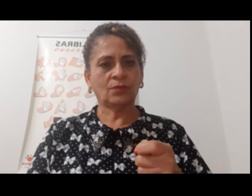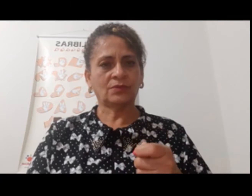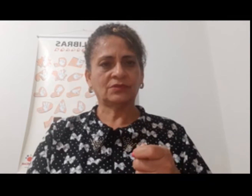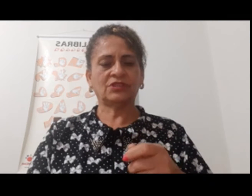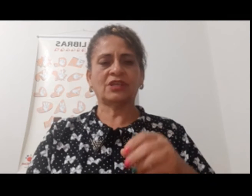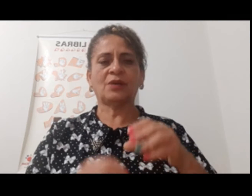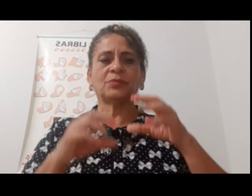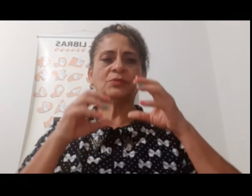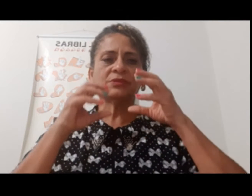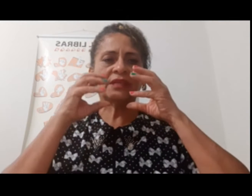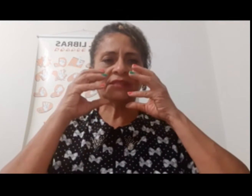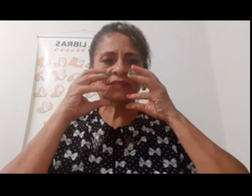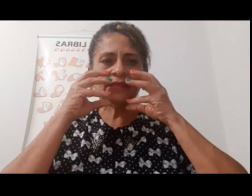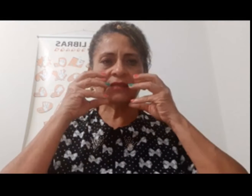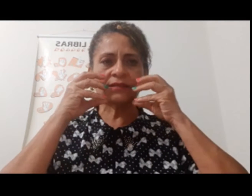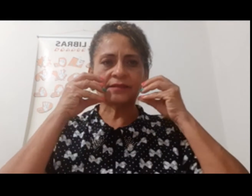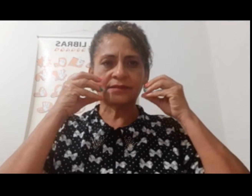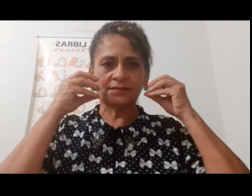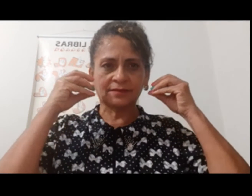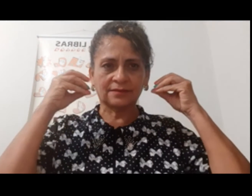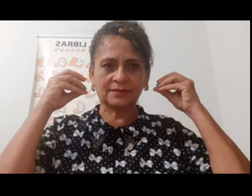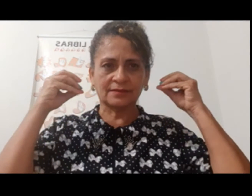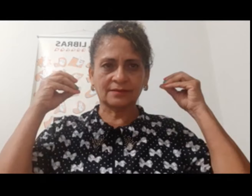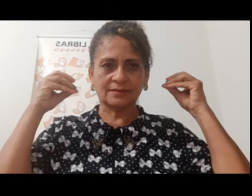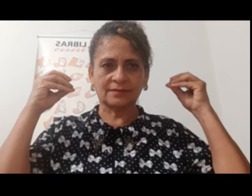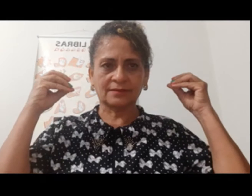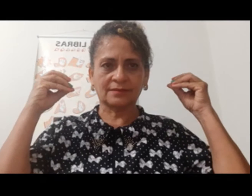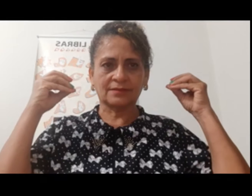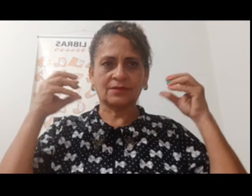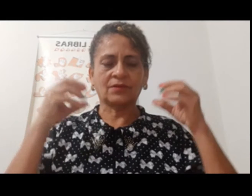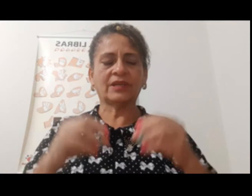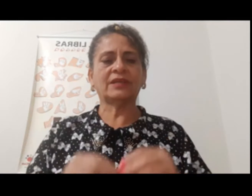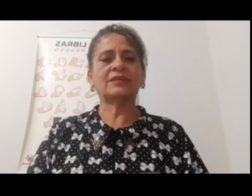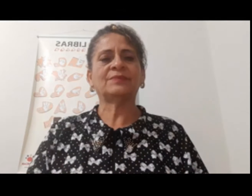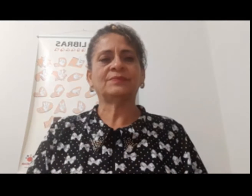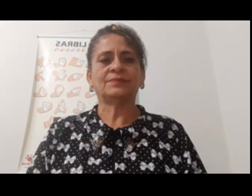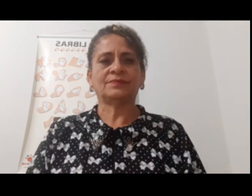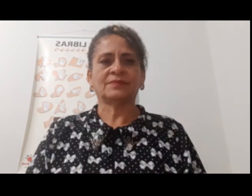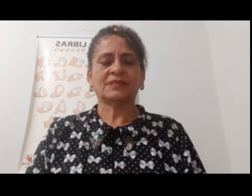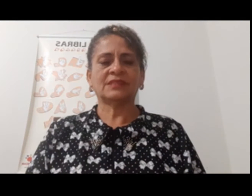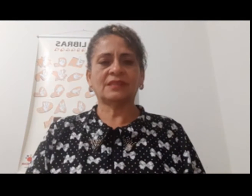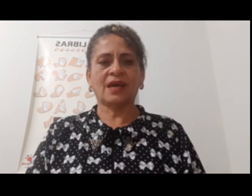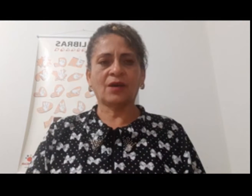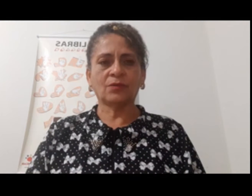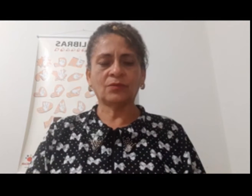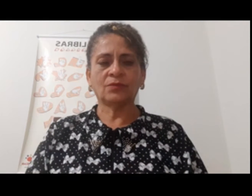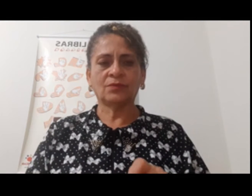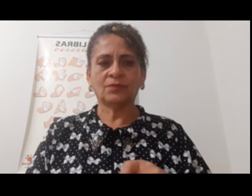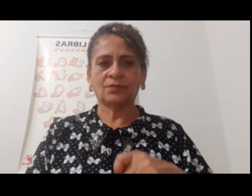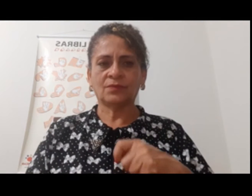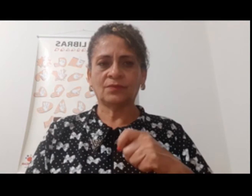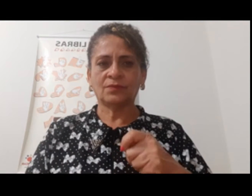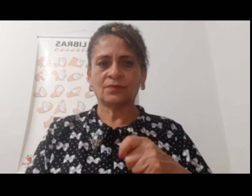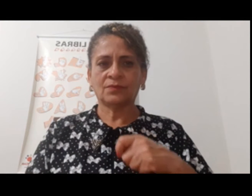de raposa é esse aqui. Ok? Sinal